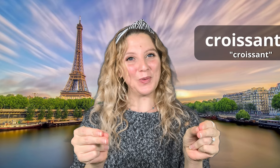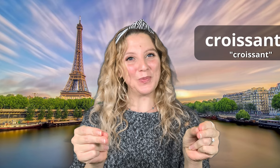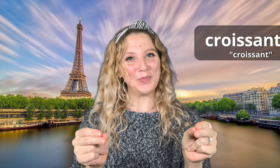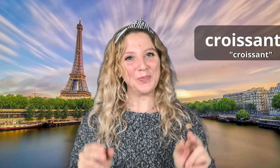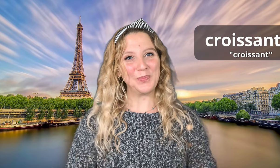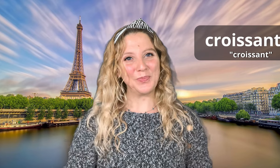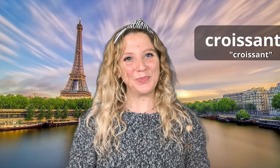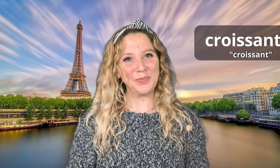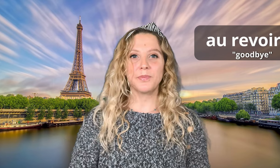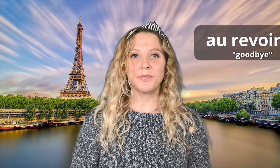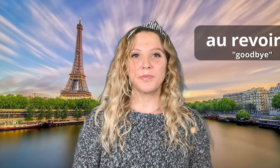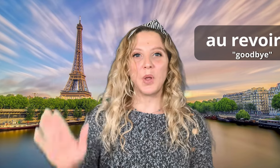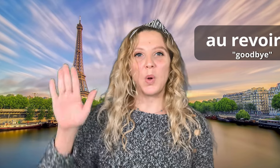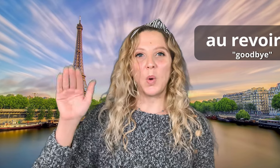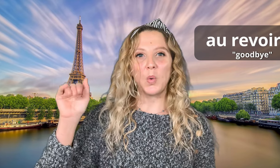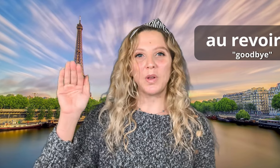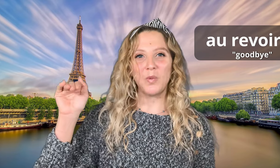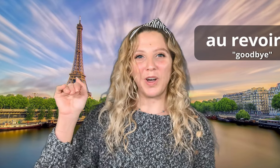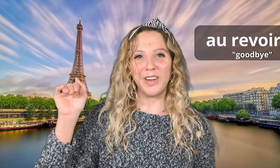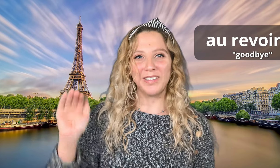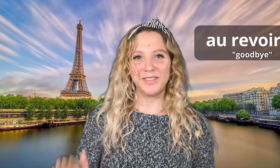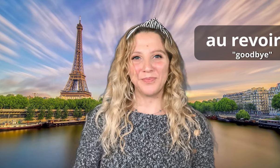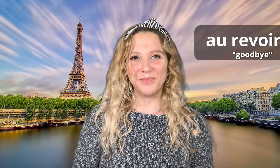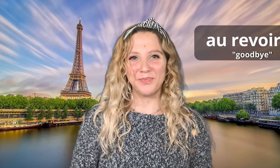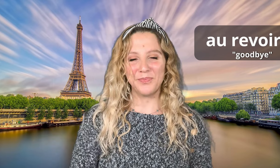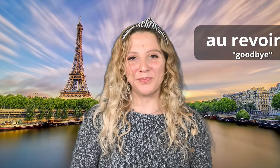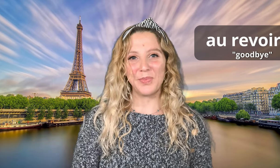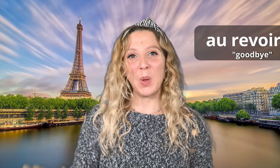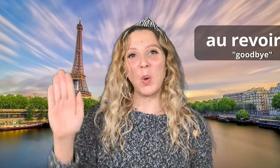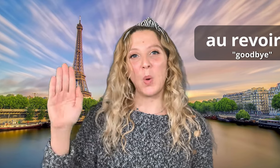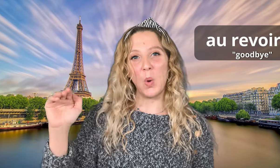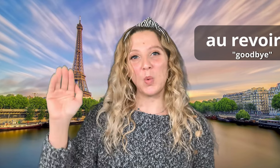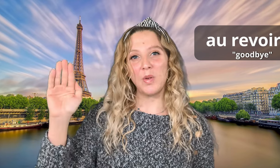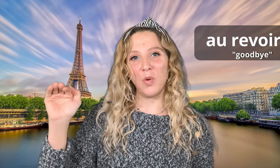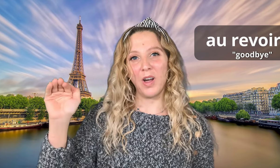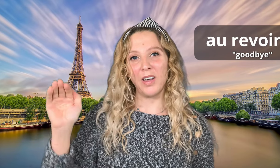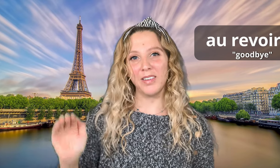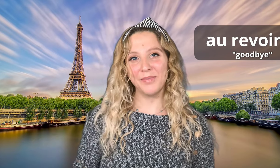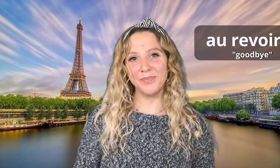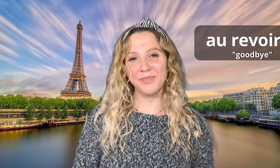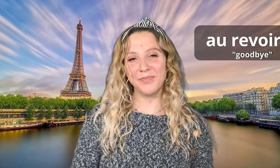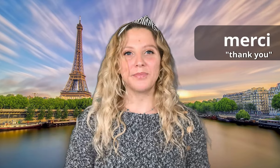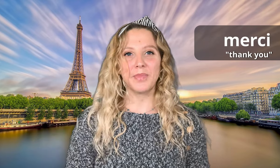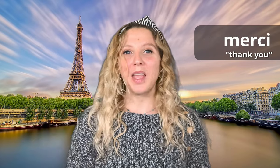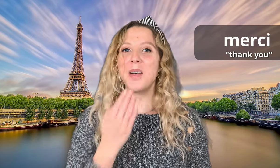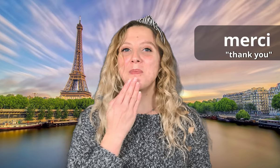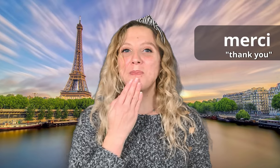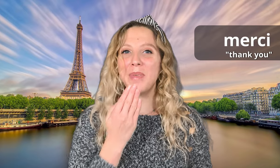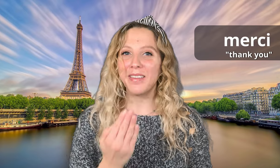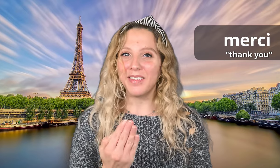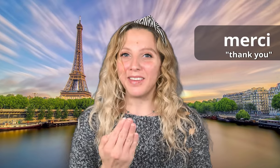Croissant Croissant Au revoir Au revoir Merci